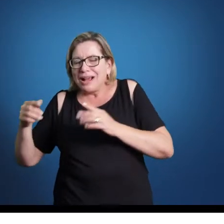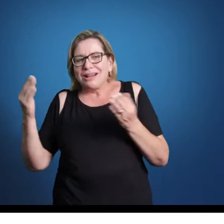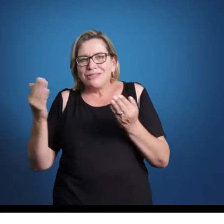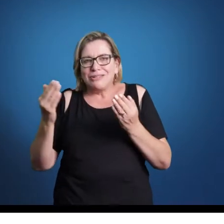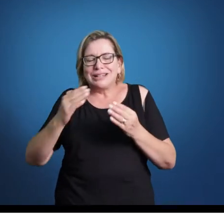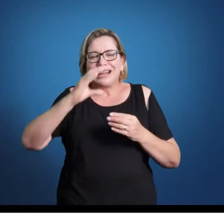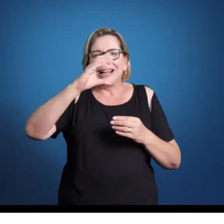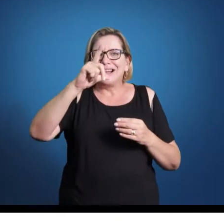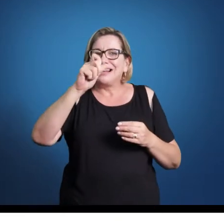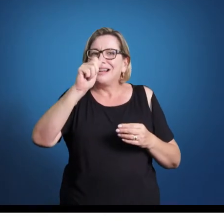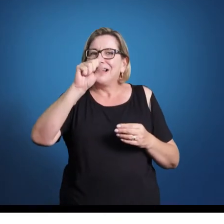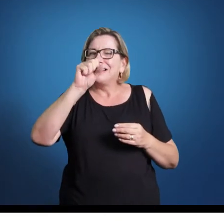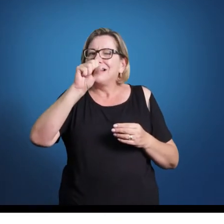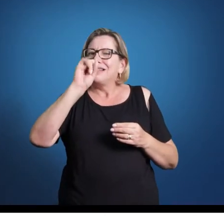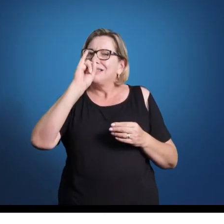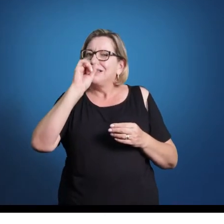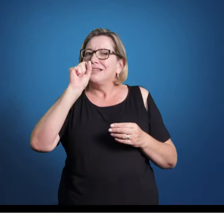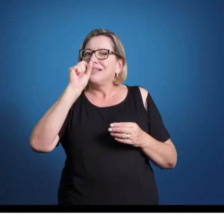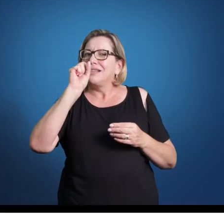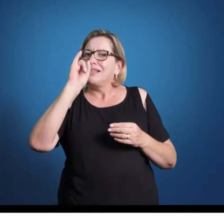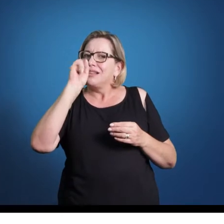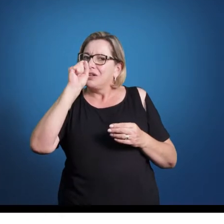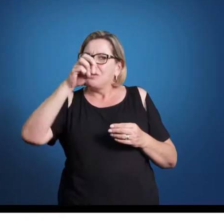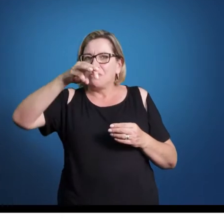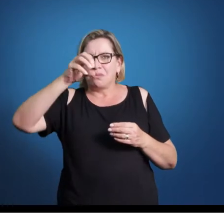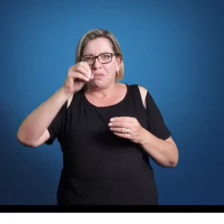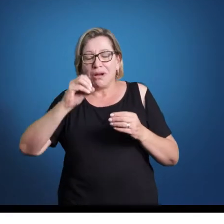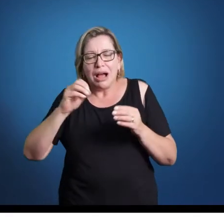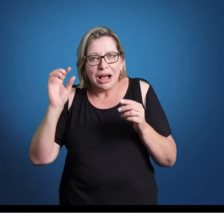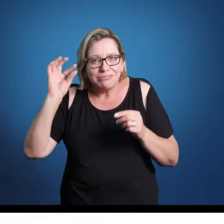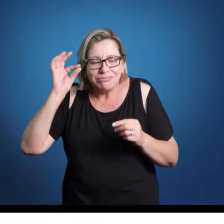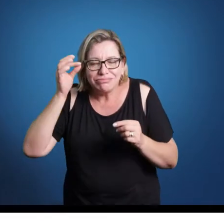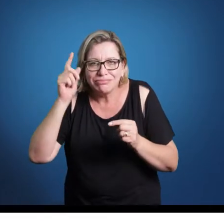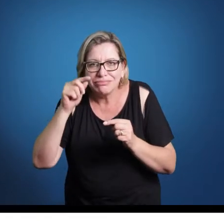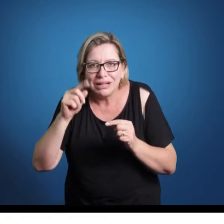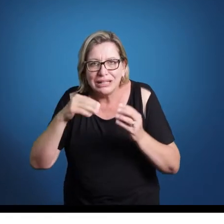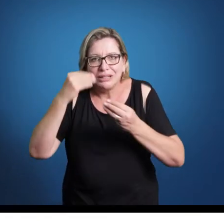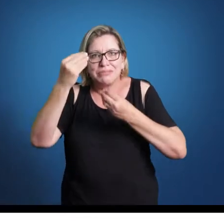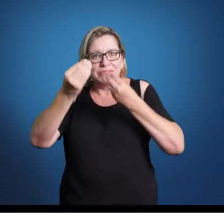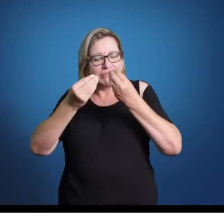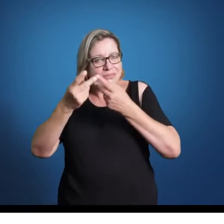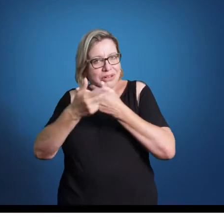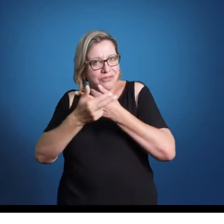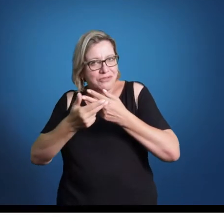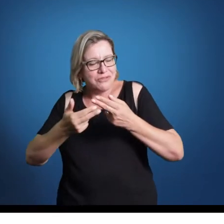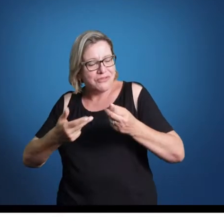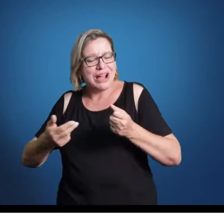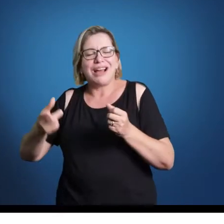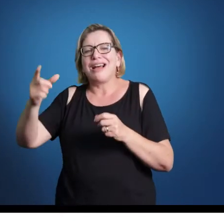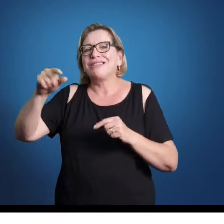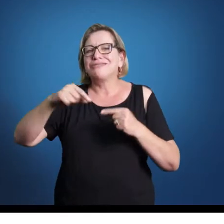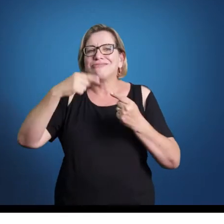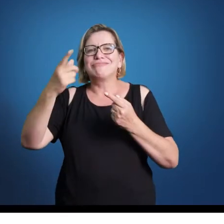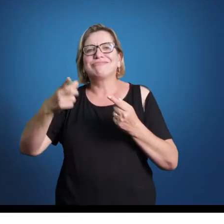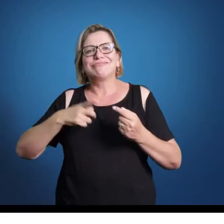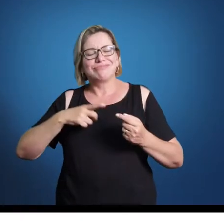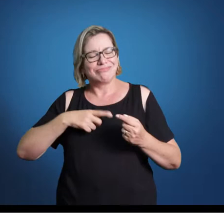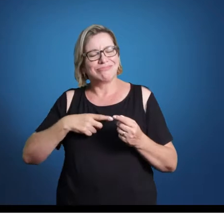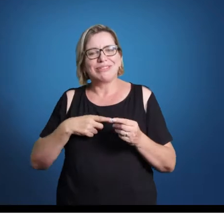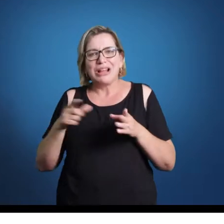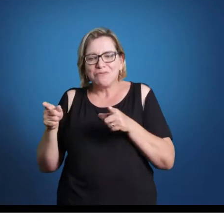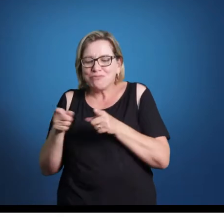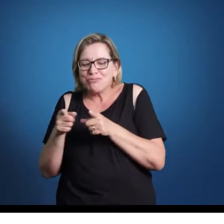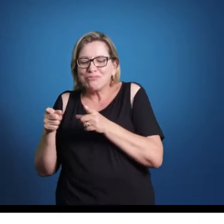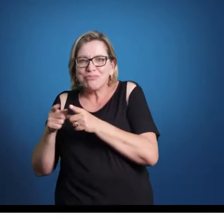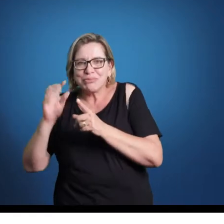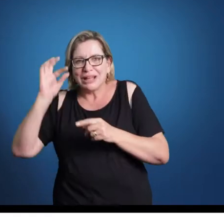menos de um século, o romantismo vai ser ainda menor, e no século XX a gente vai ter a sobreposição de vários estilos, e com duração muito curta.